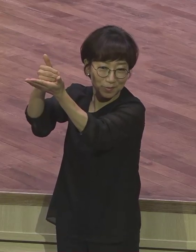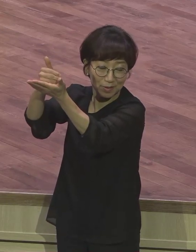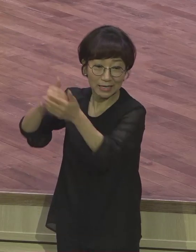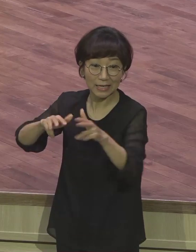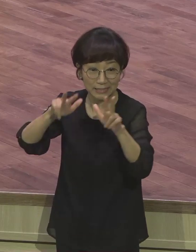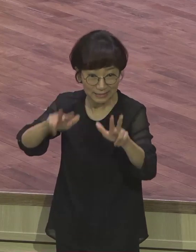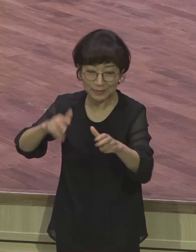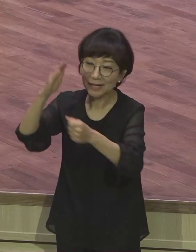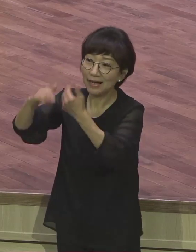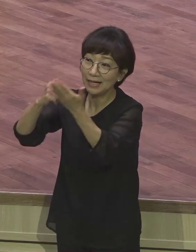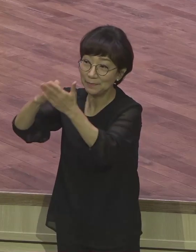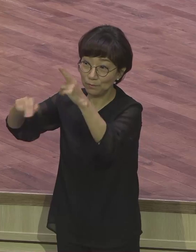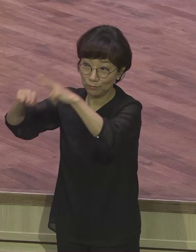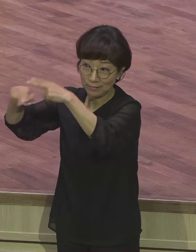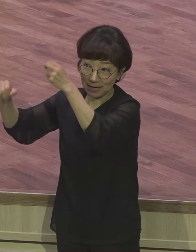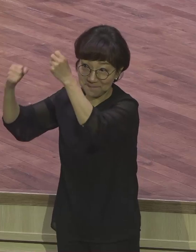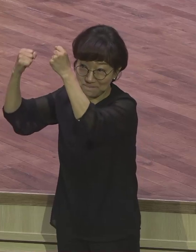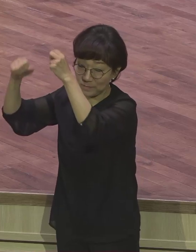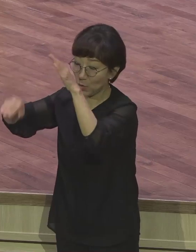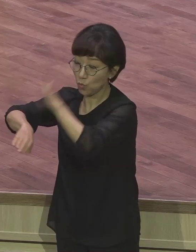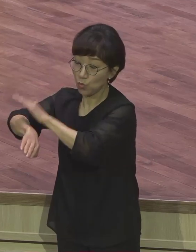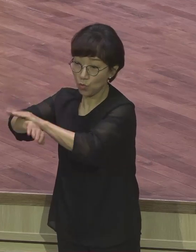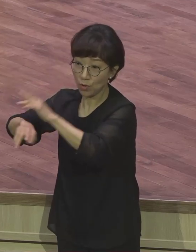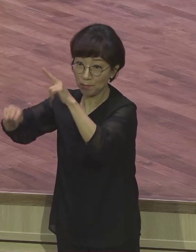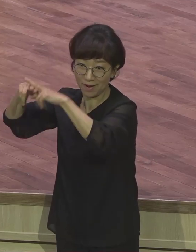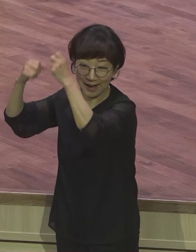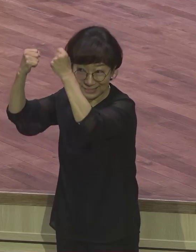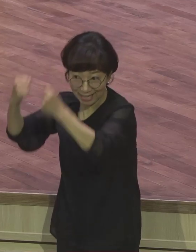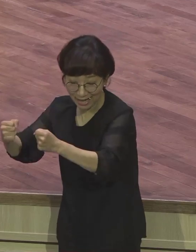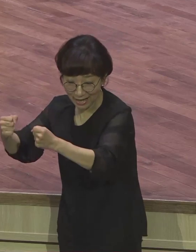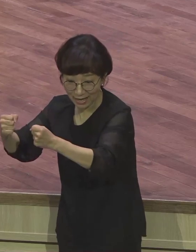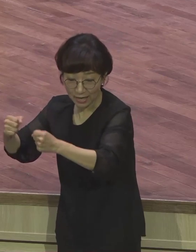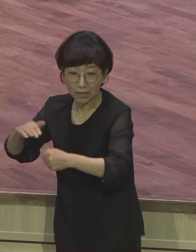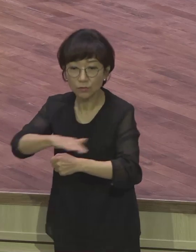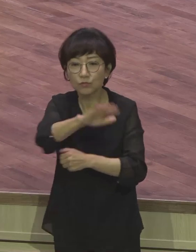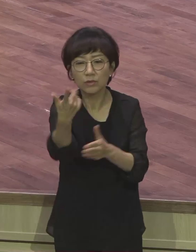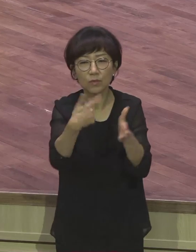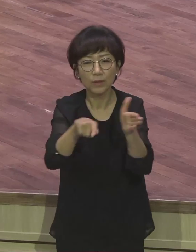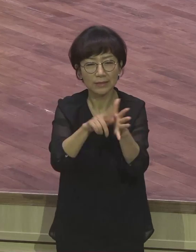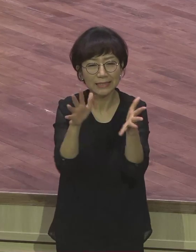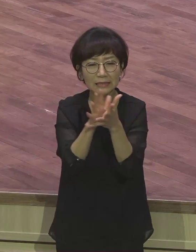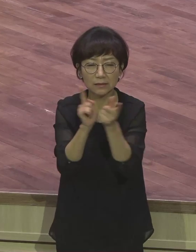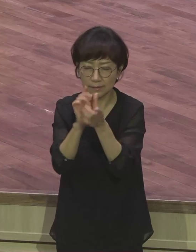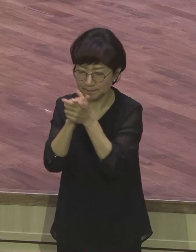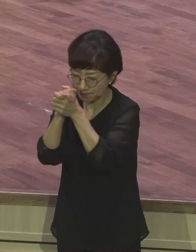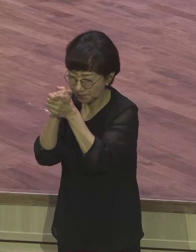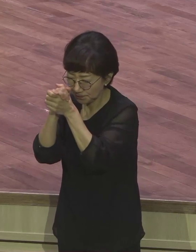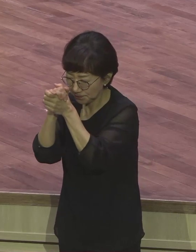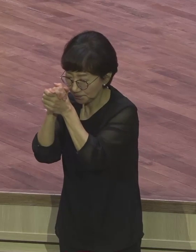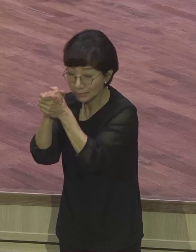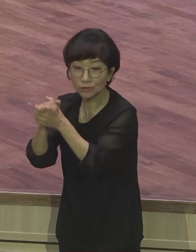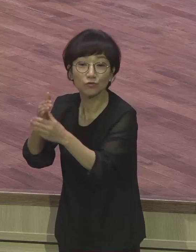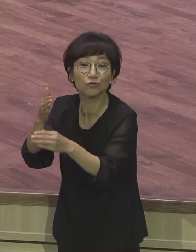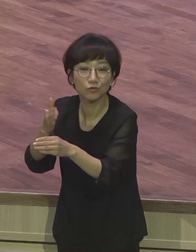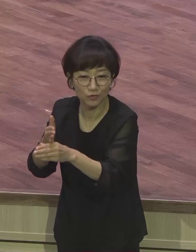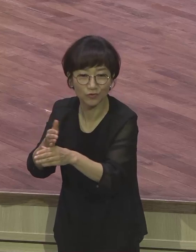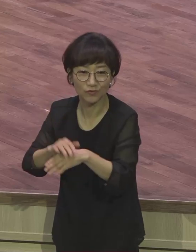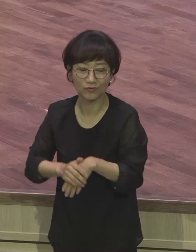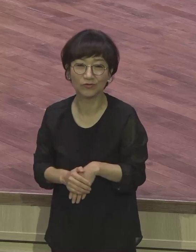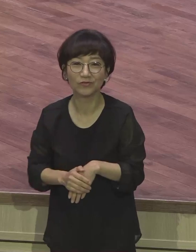앉아계셔서 우리를 위하여 친히 강구하고 계신다. 본문 34절에 분명히 밝혀 있습니다. 우리를